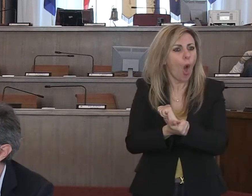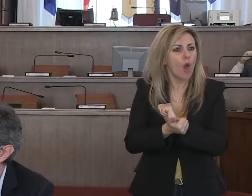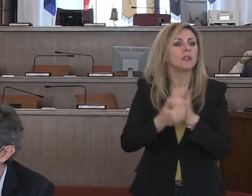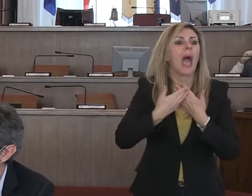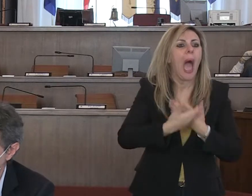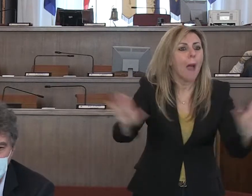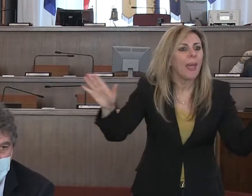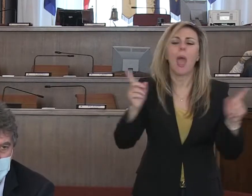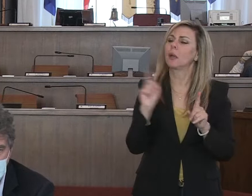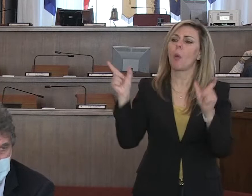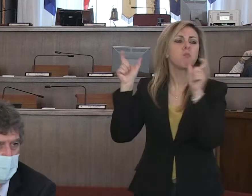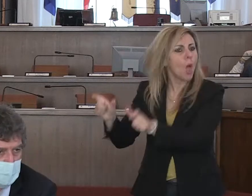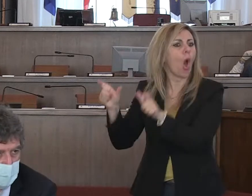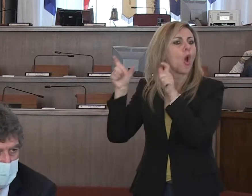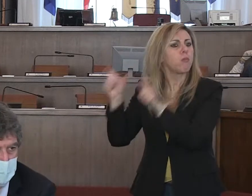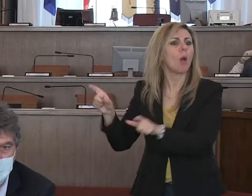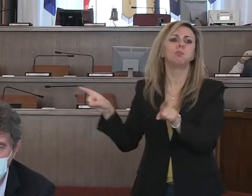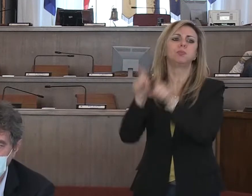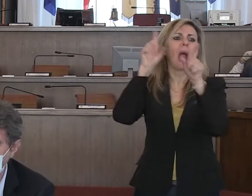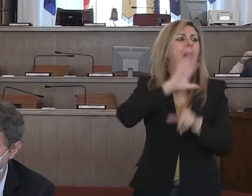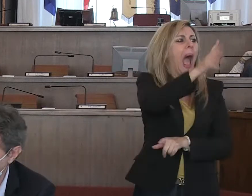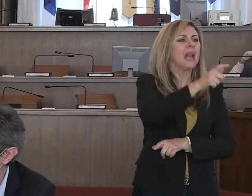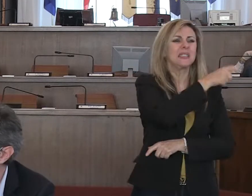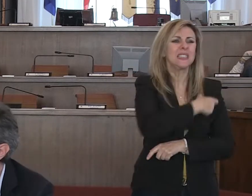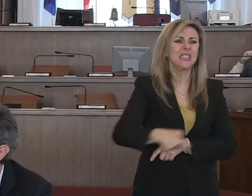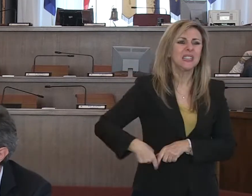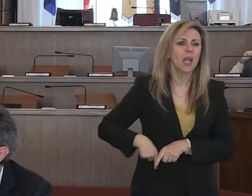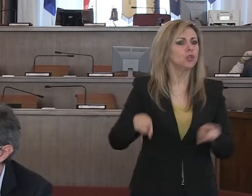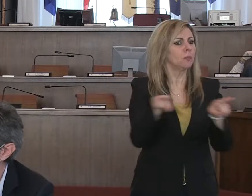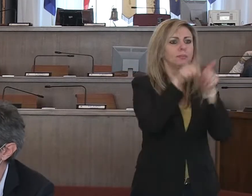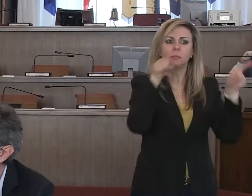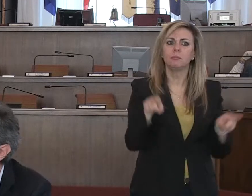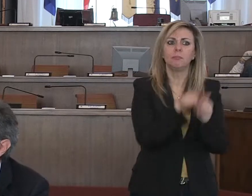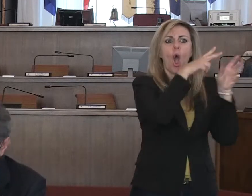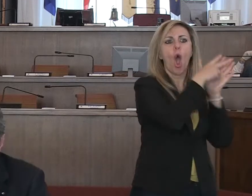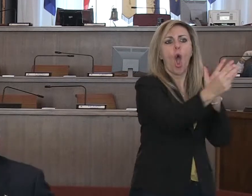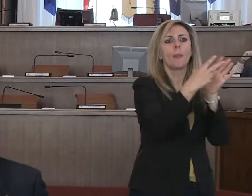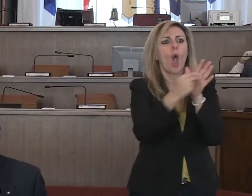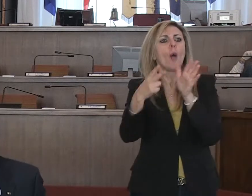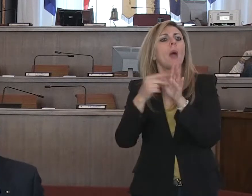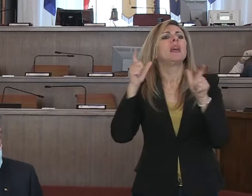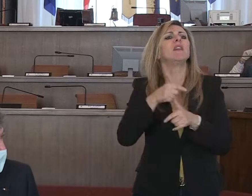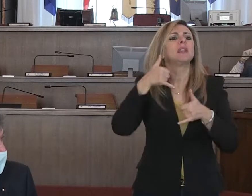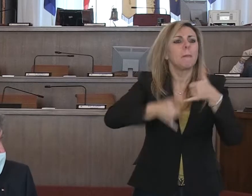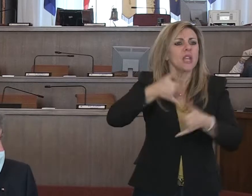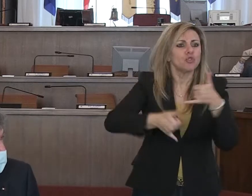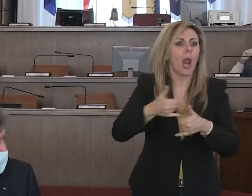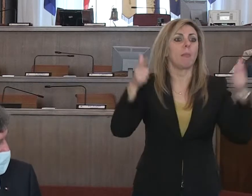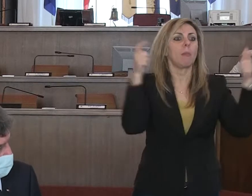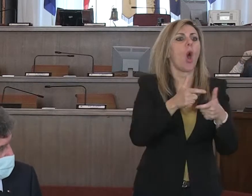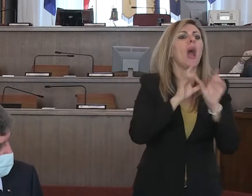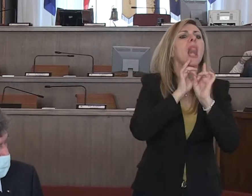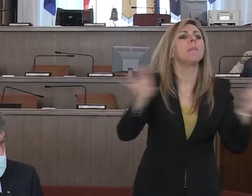di accesso pubblico, così come stanno facendo molti sindaci, chiudendo parchi, piste ciclabili dove riscontrano che la